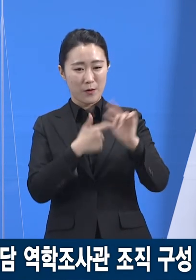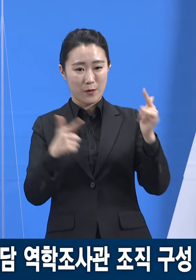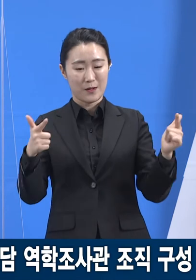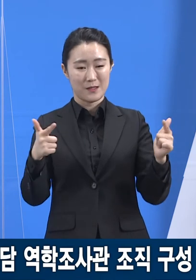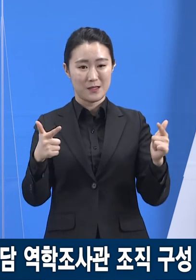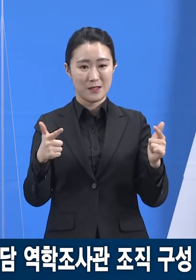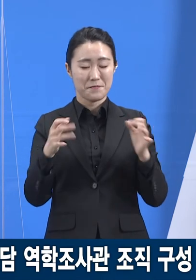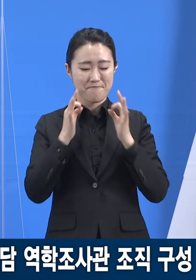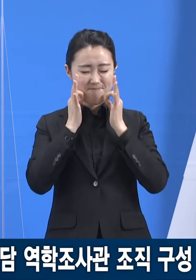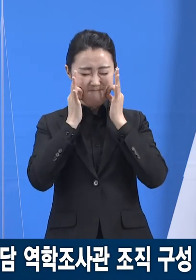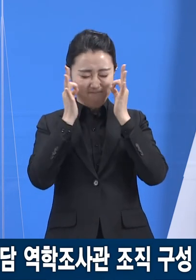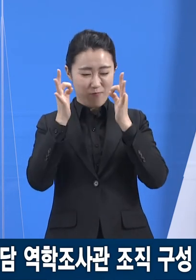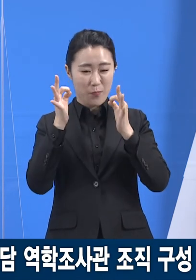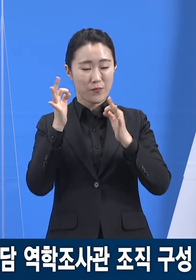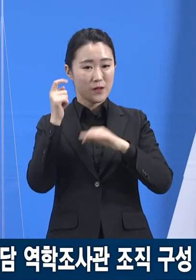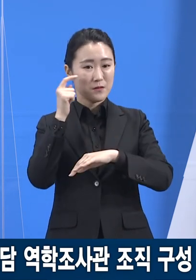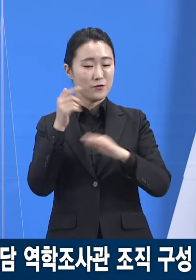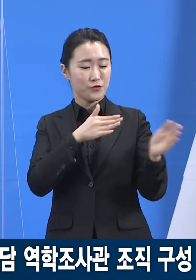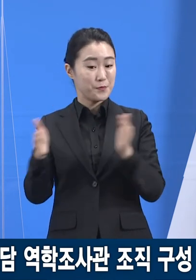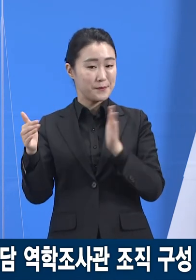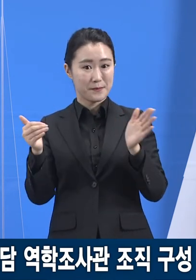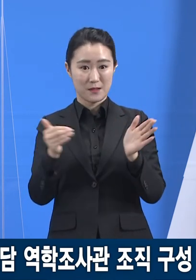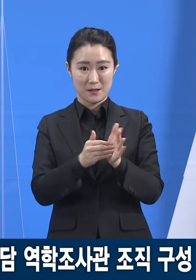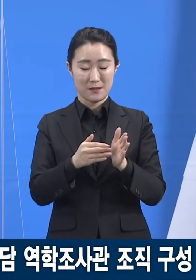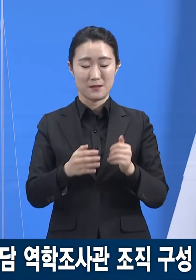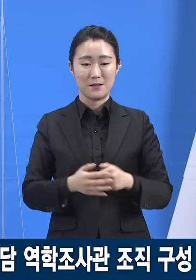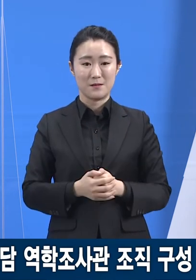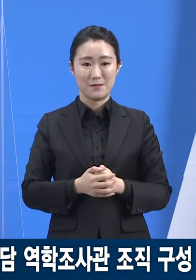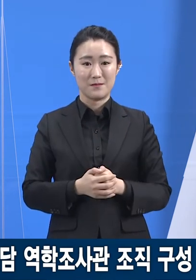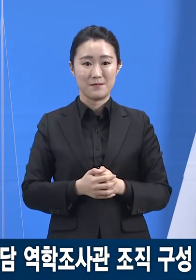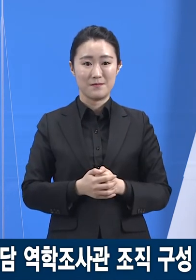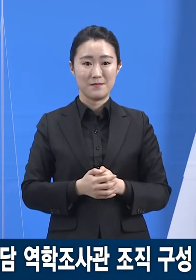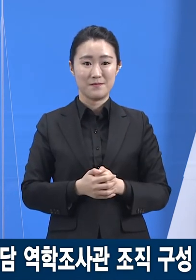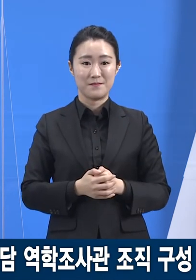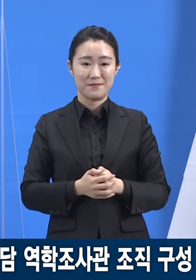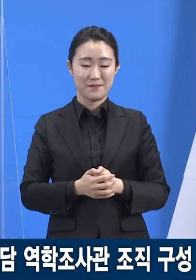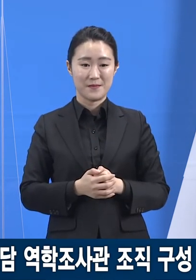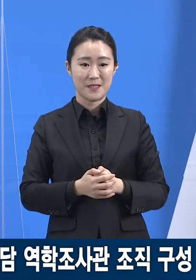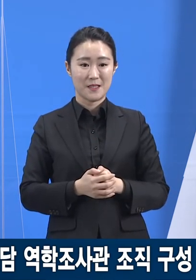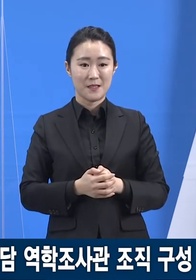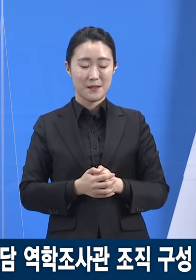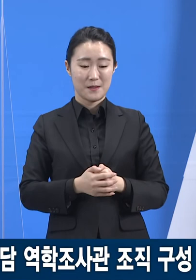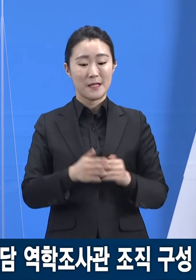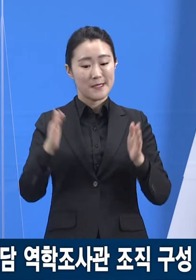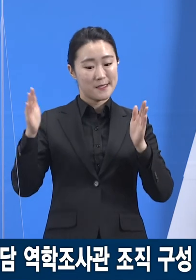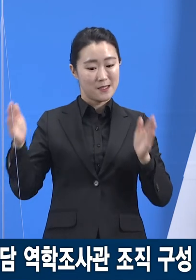지자체에 대한 믿음을 가지고 대상자별 일정에 따라 접종을 진행해 주시기 바랍니다.